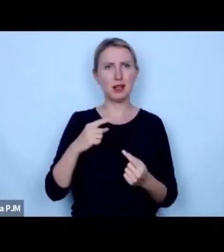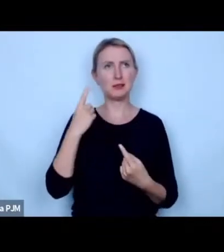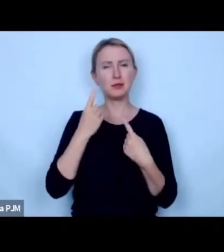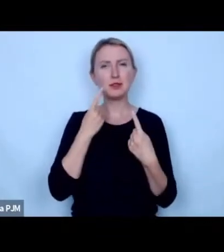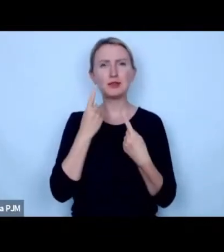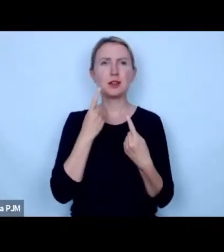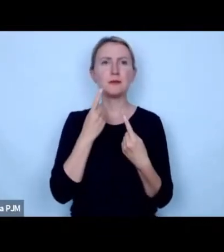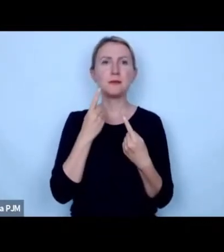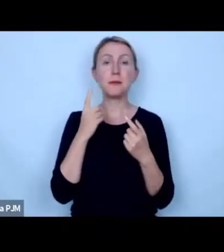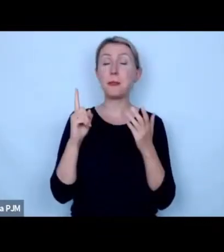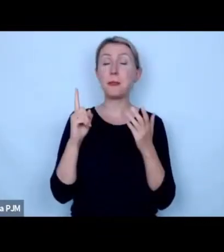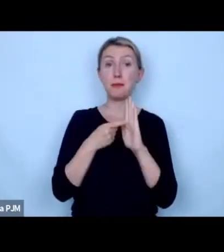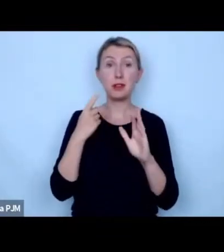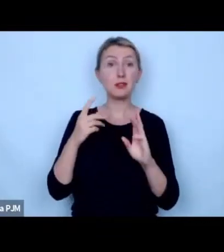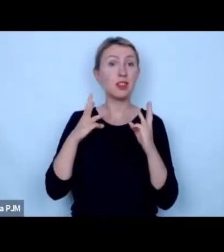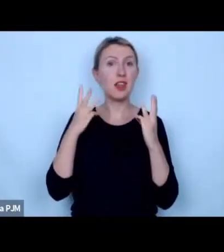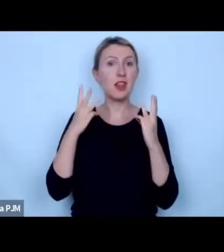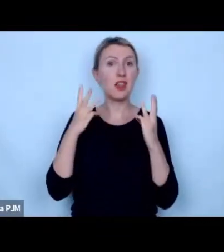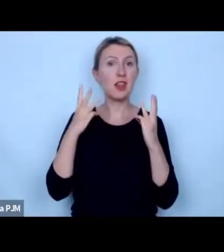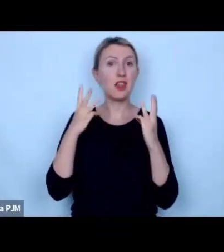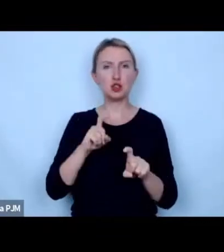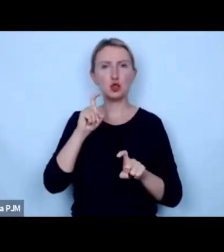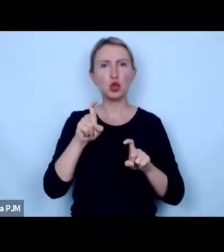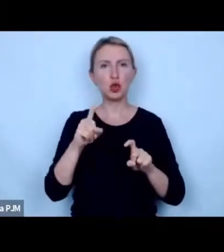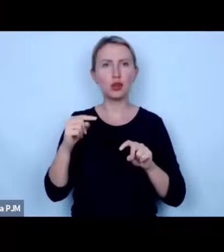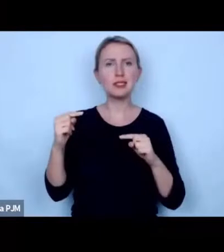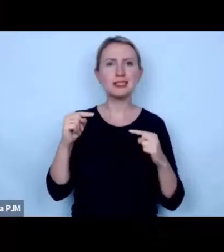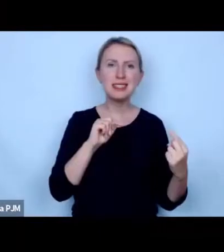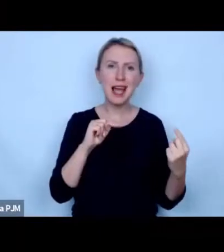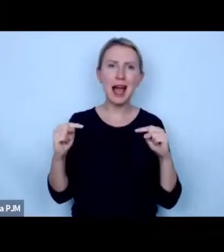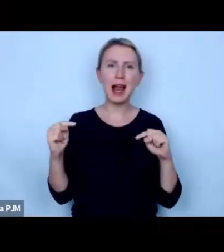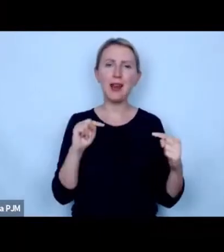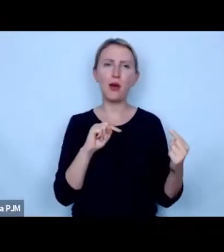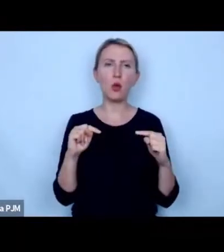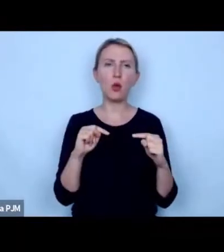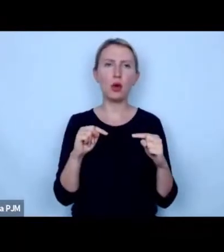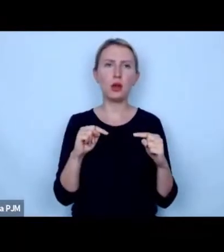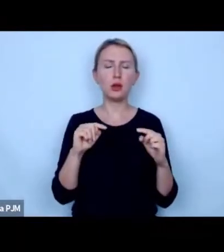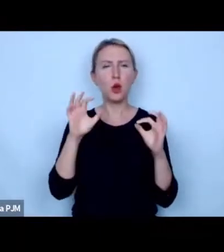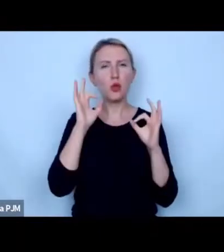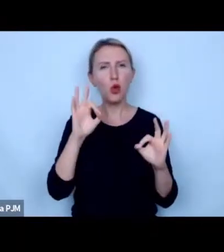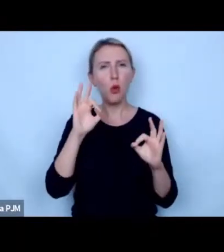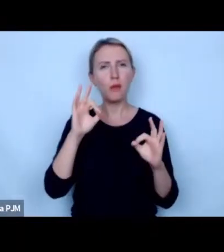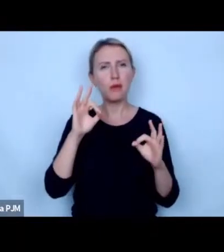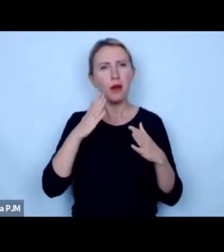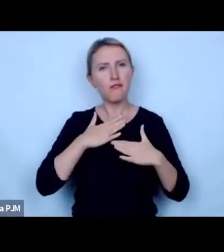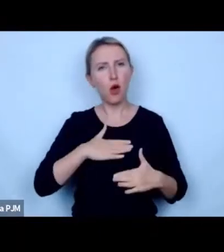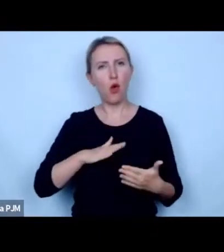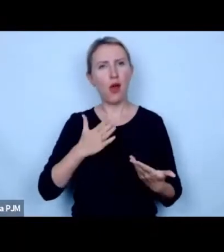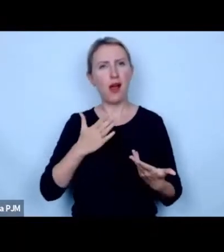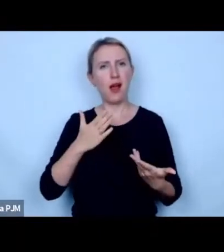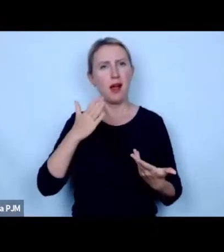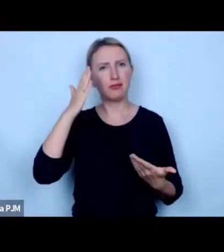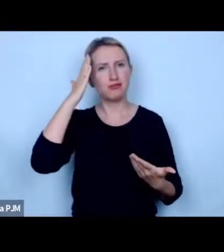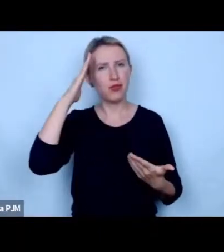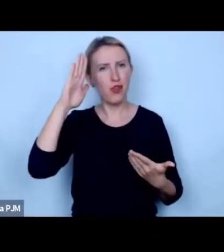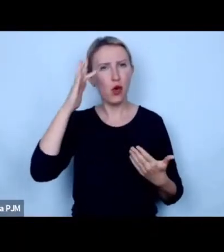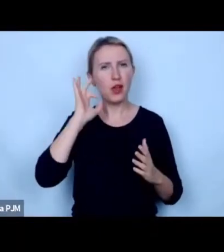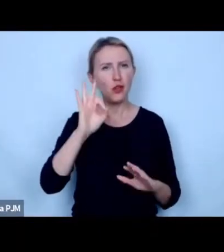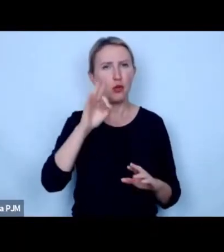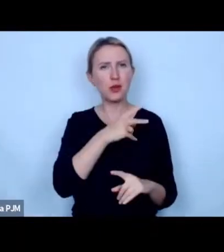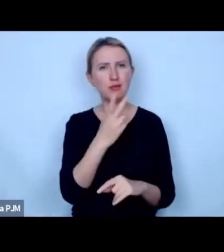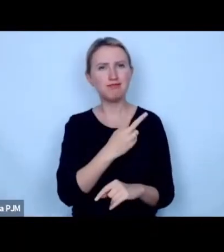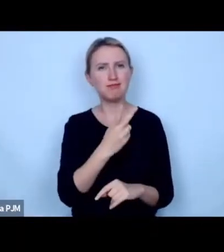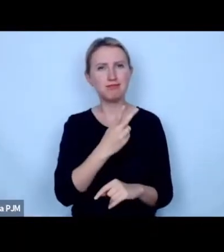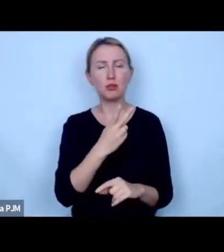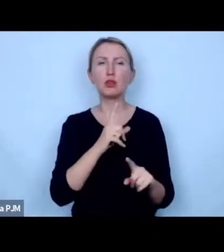pierwszym najważniejszym krokiem jest dialog i taką założenie dobrej woli obydwu stron bo bardzo często jest tak że